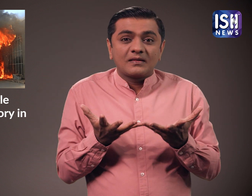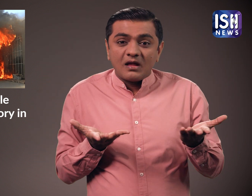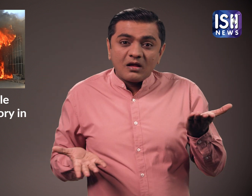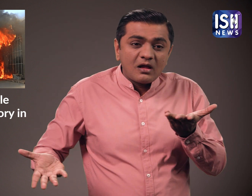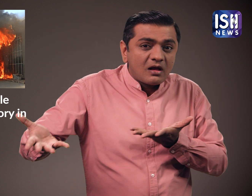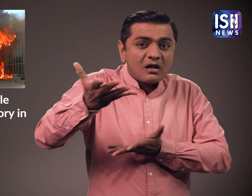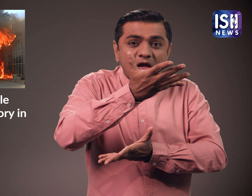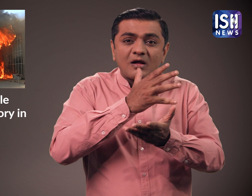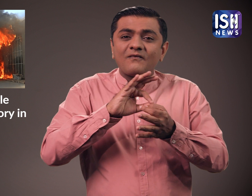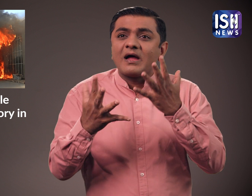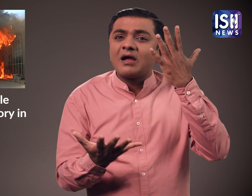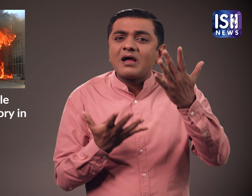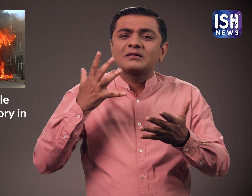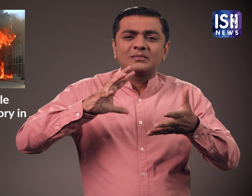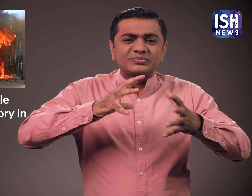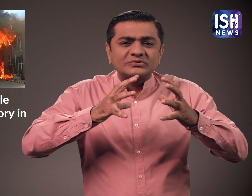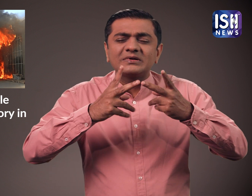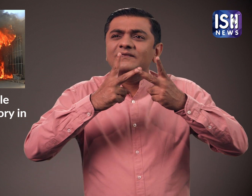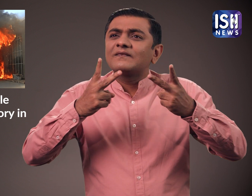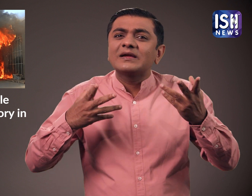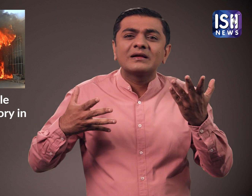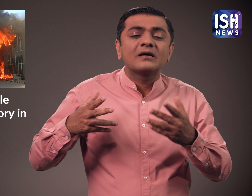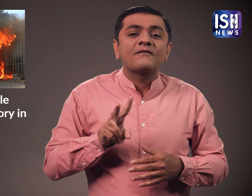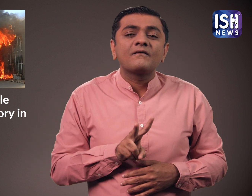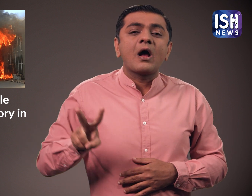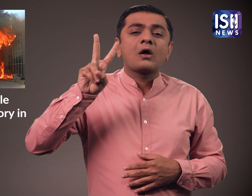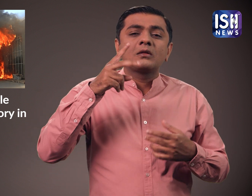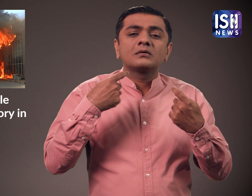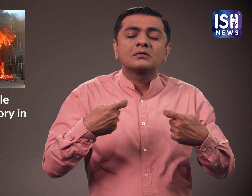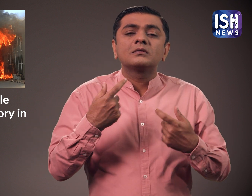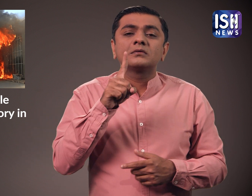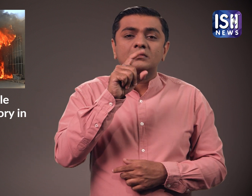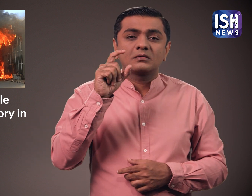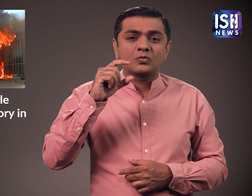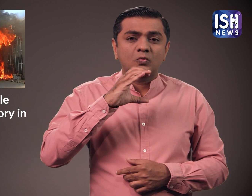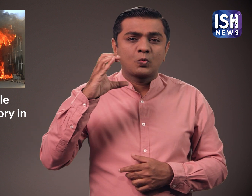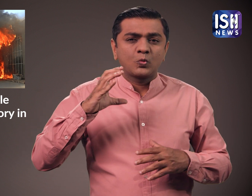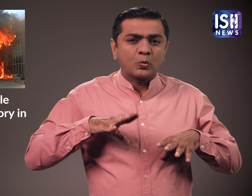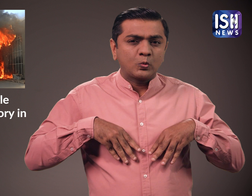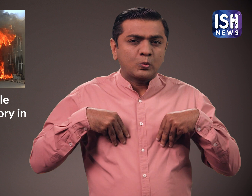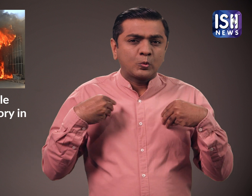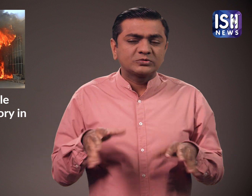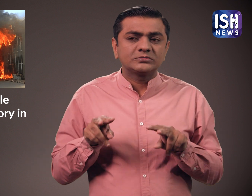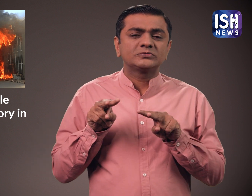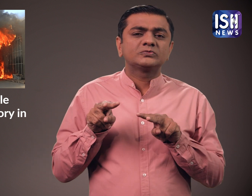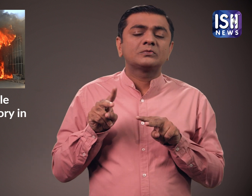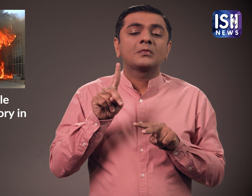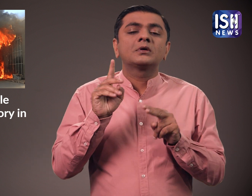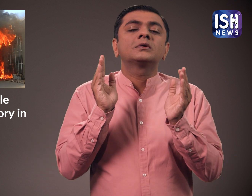अनुमान है कि मशीनरी भी जल कर खाक हो जाने से कंपनी को 100 करोड रुपे का नुकसान हुआ है। सबाग्य से